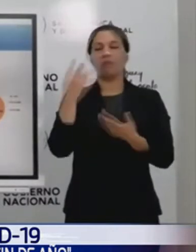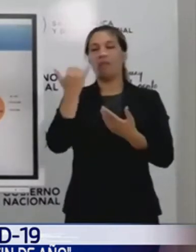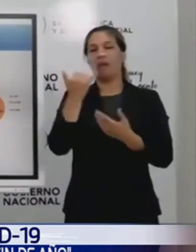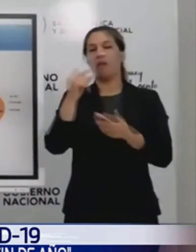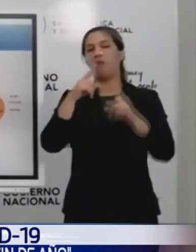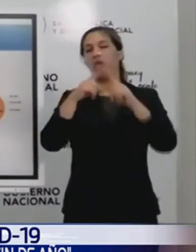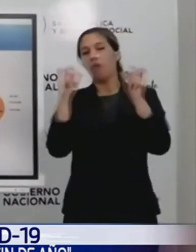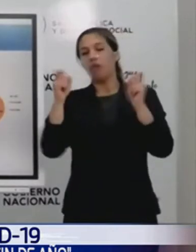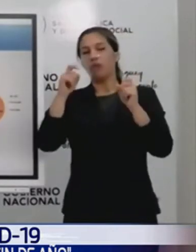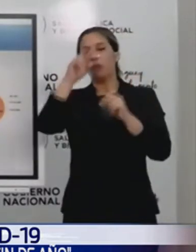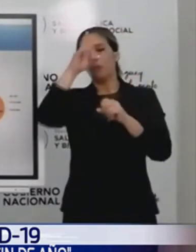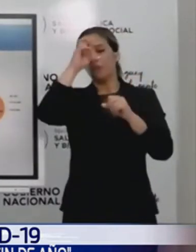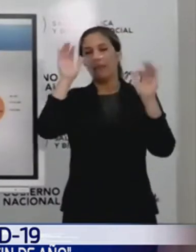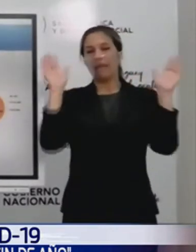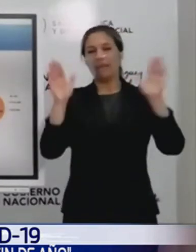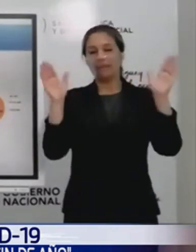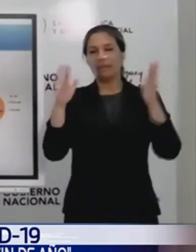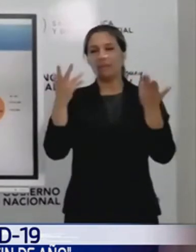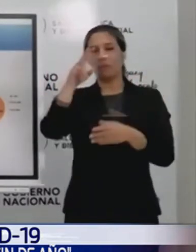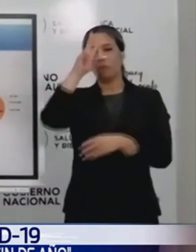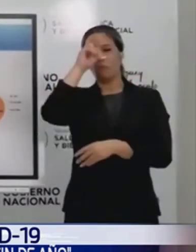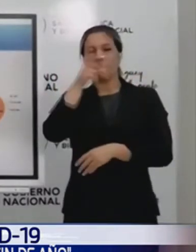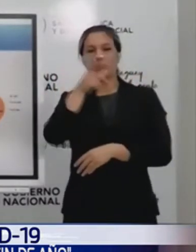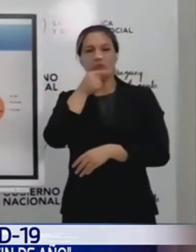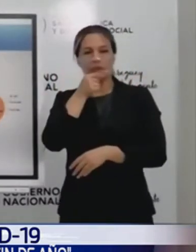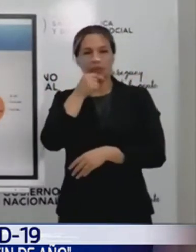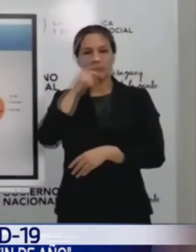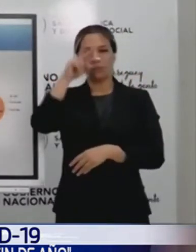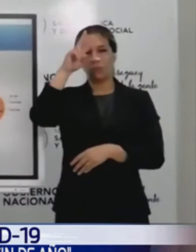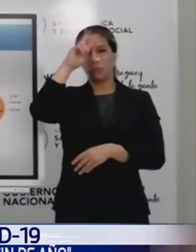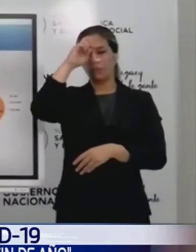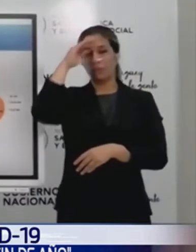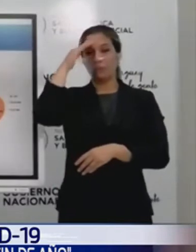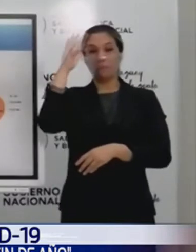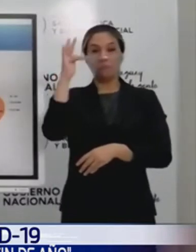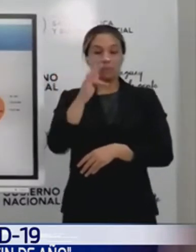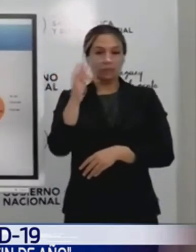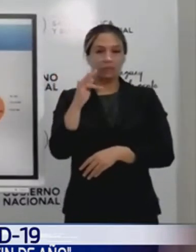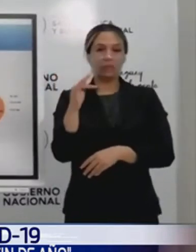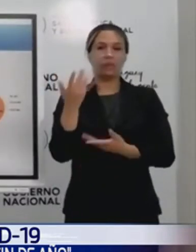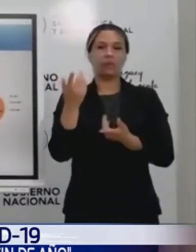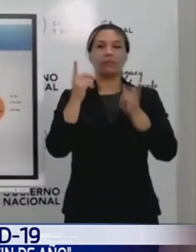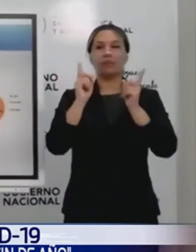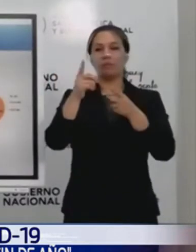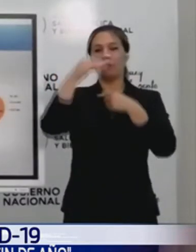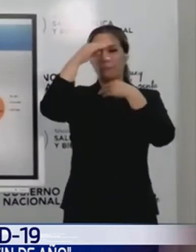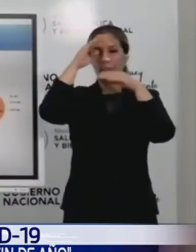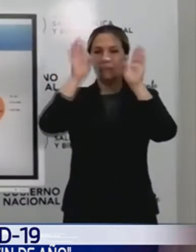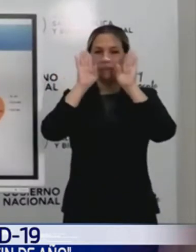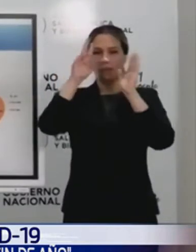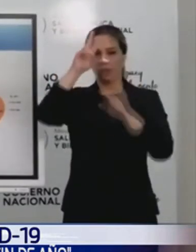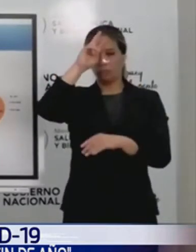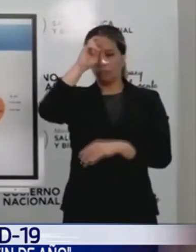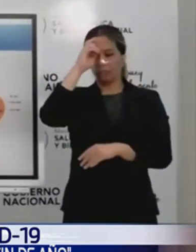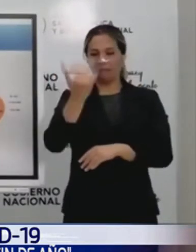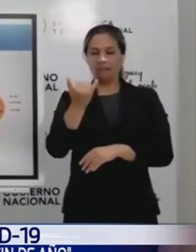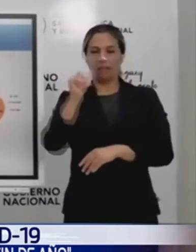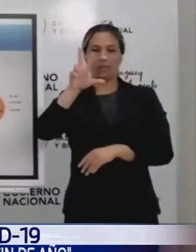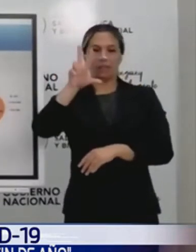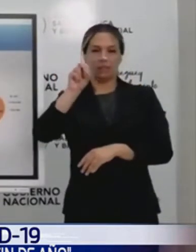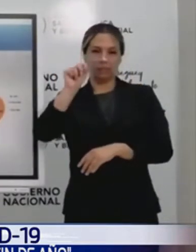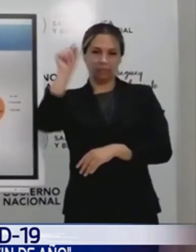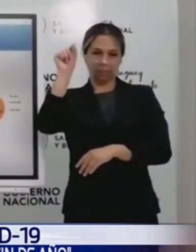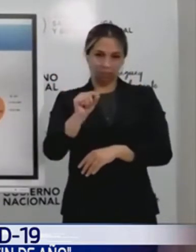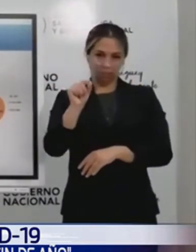clínica, el hospital de policía, el hospital militar, también el sector privado, ocupan el 30%